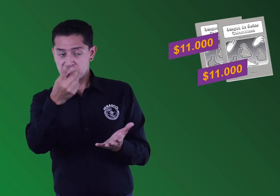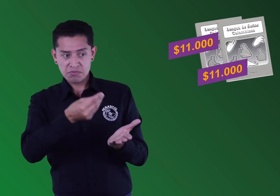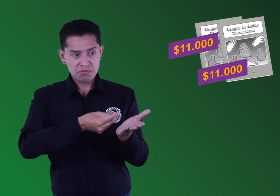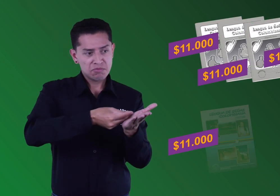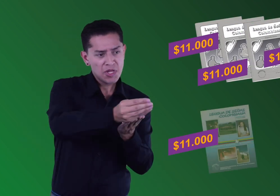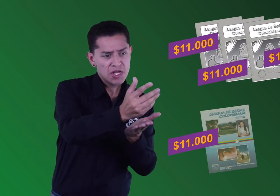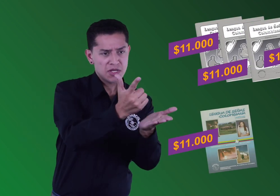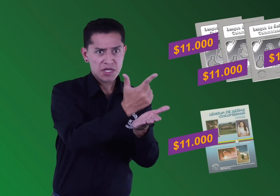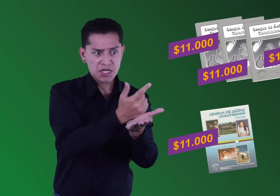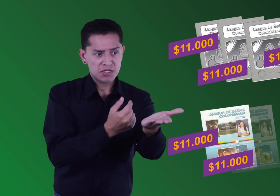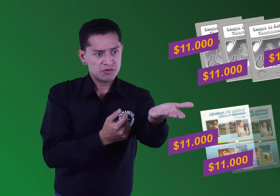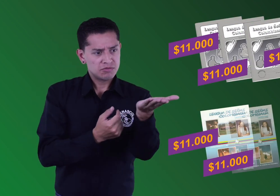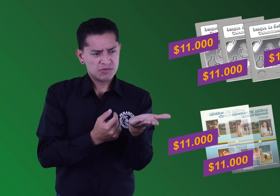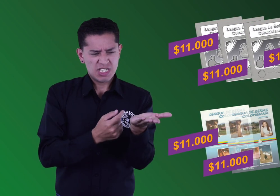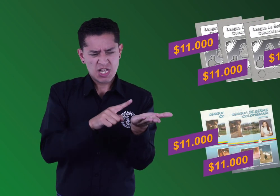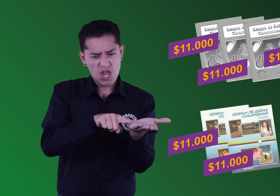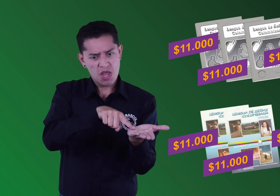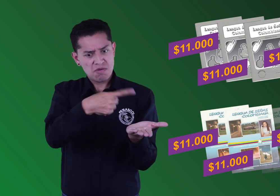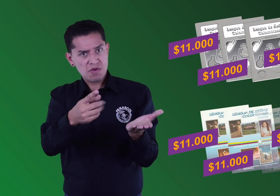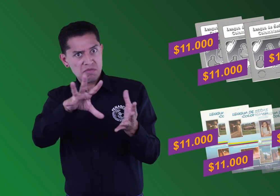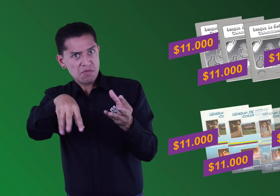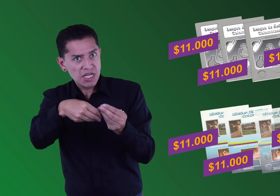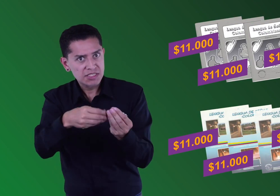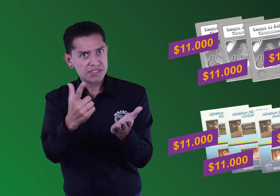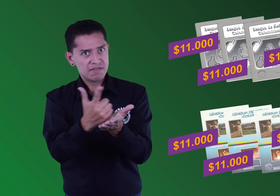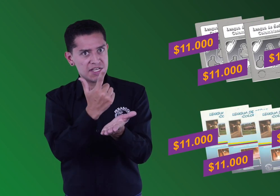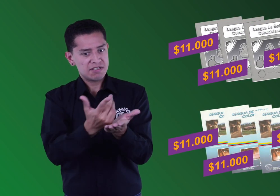Pero a partir de la segunda unidad de la misma referencia,